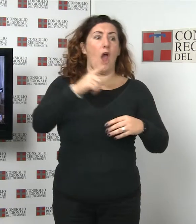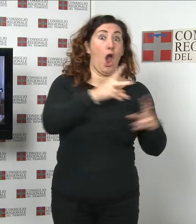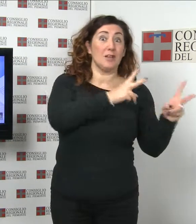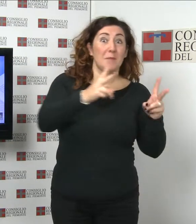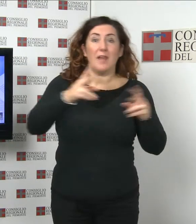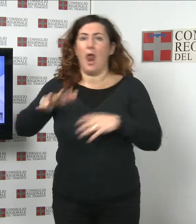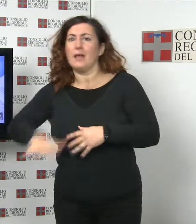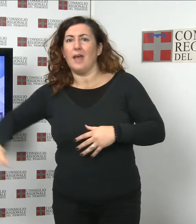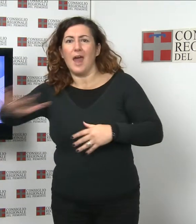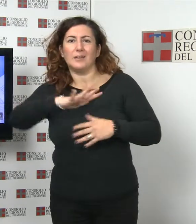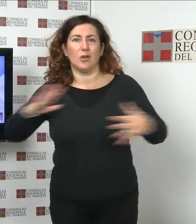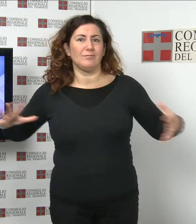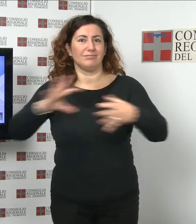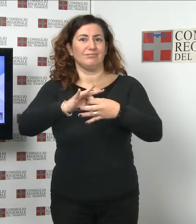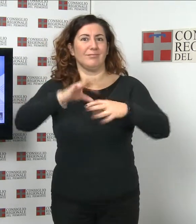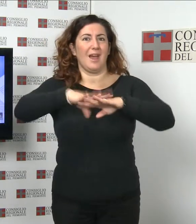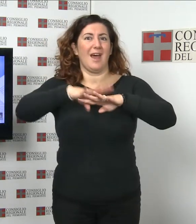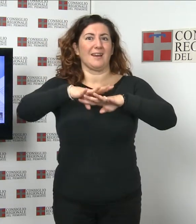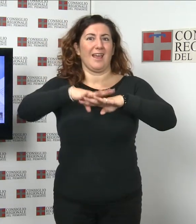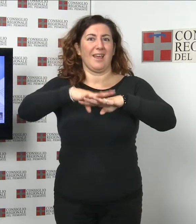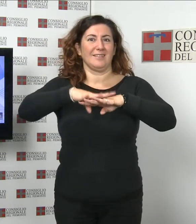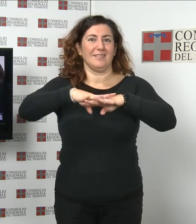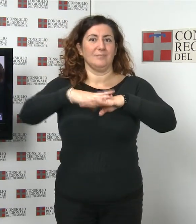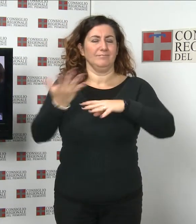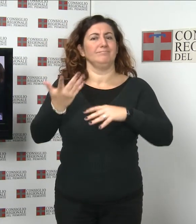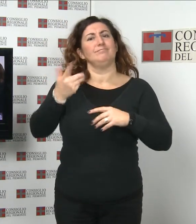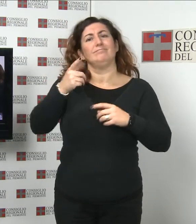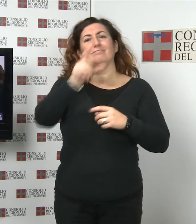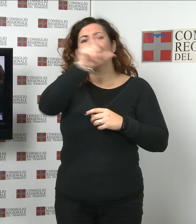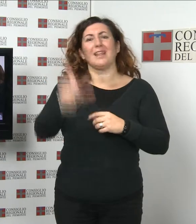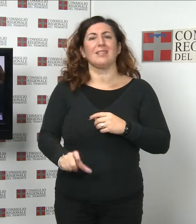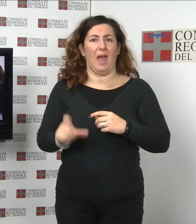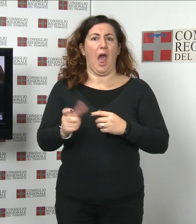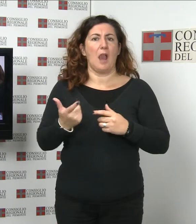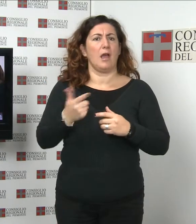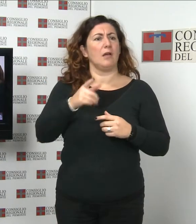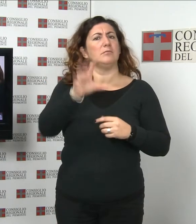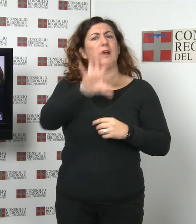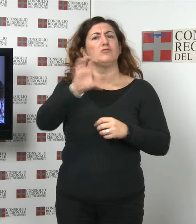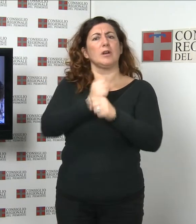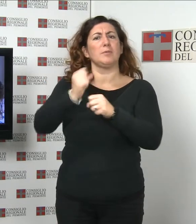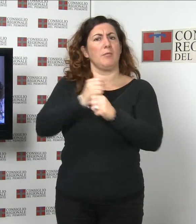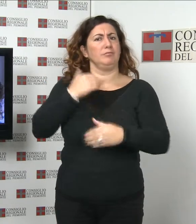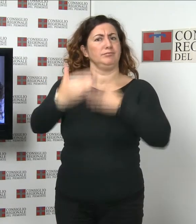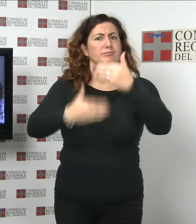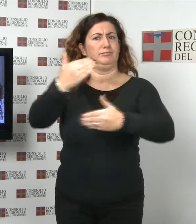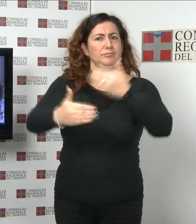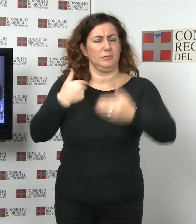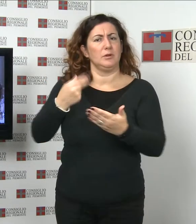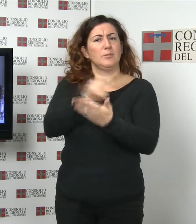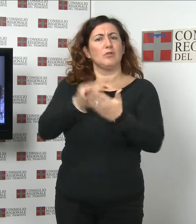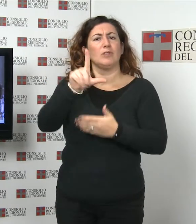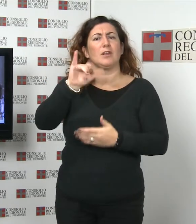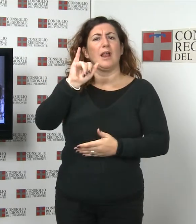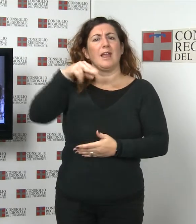territorio sono più spiccate che in altre regioni italiane. Lo conferma il progetto Link Up, un'indagine condotta dall'Associazione